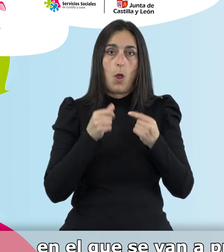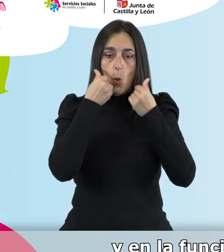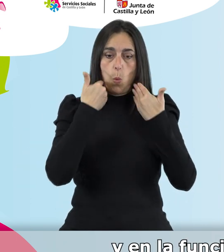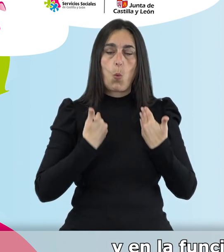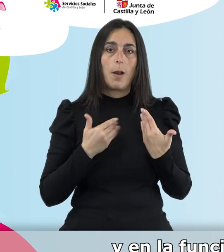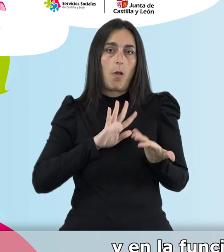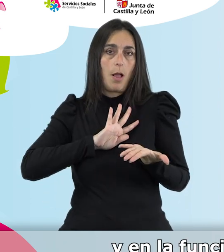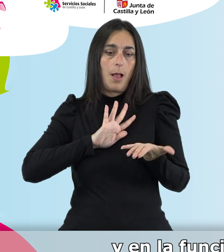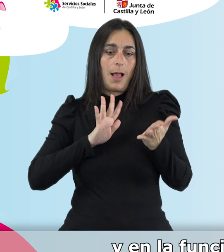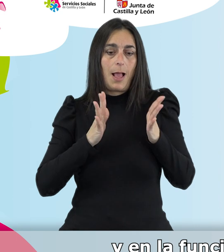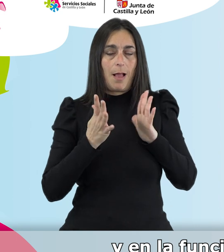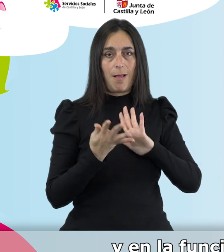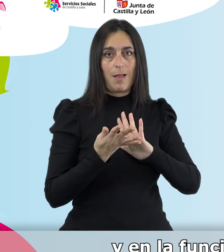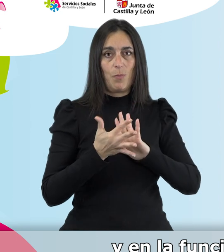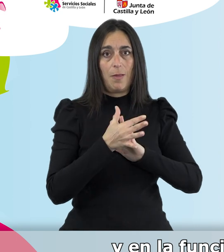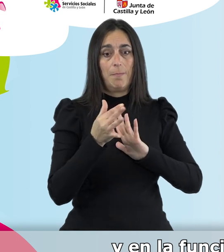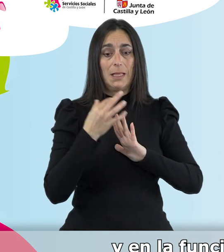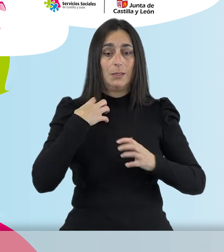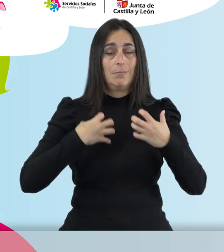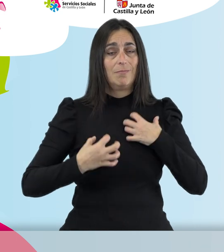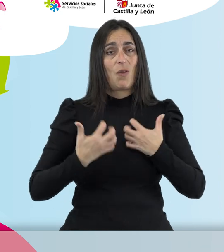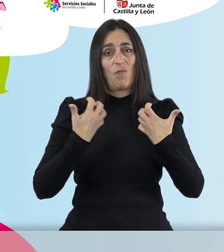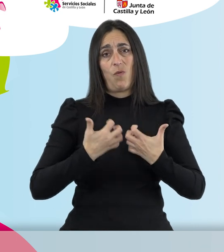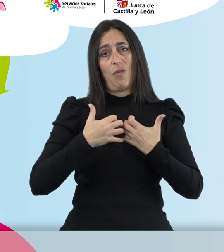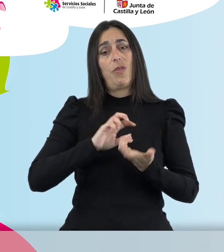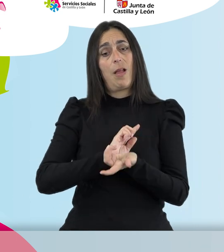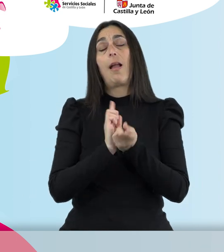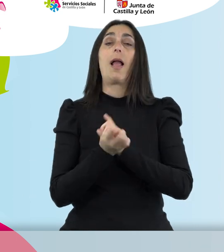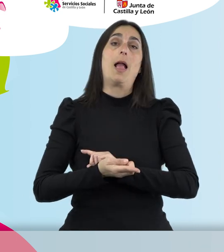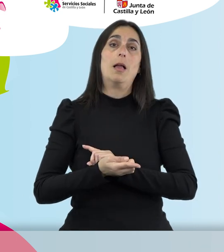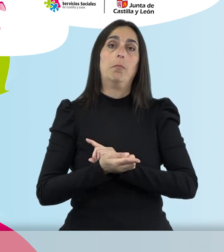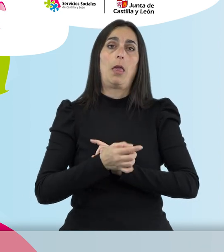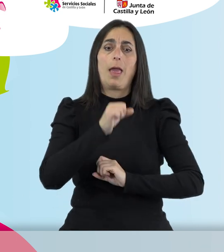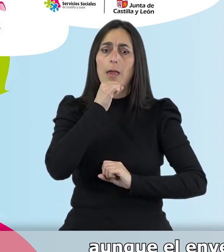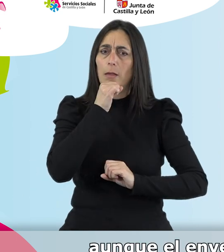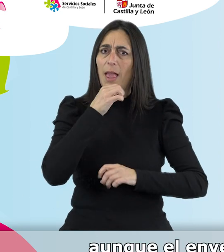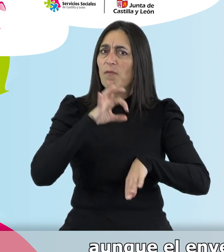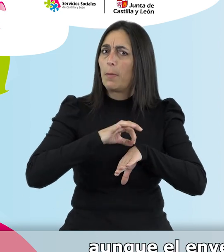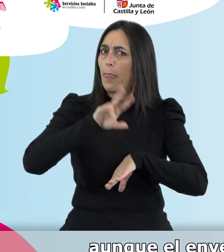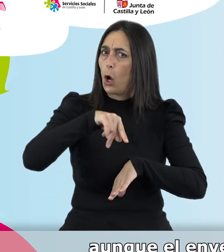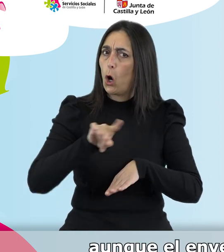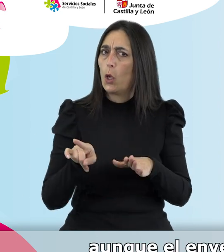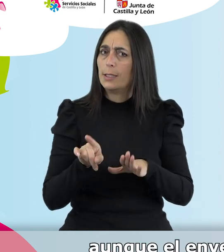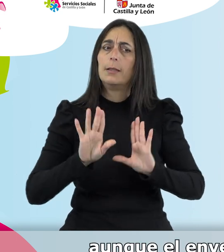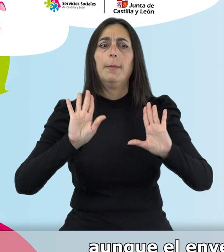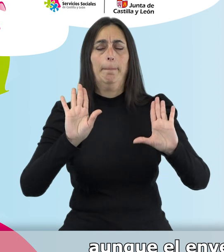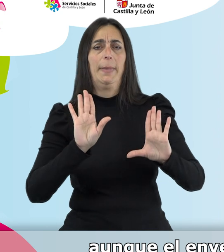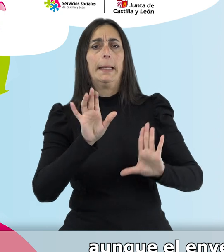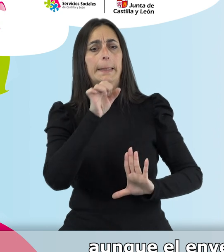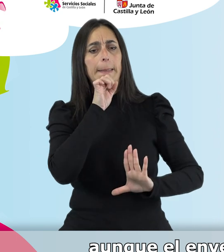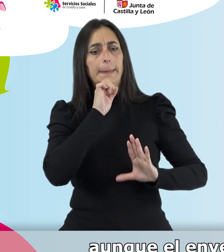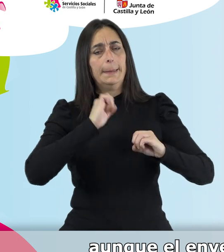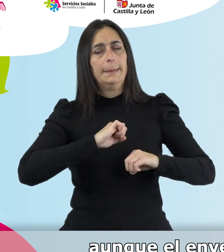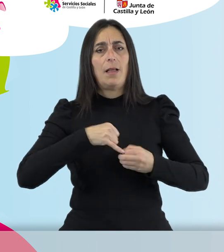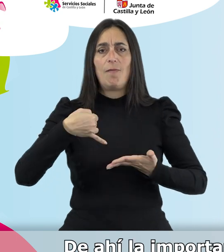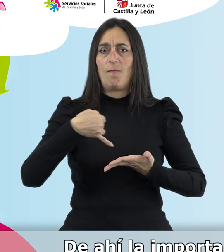corporal y en la funcionalidad de determinados órganos. La vejez no es una enfermedad, aunque el envejecimiento nos puede volver